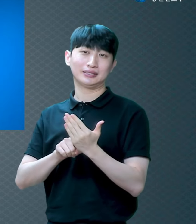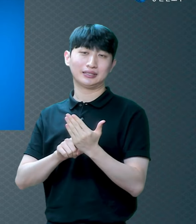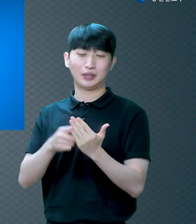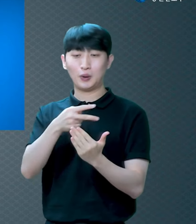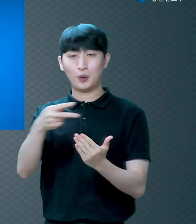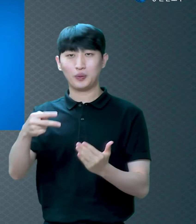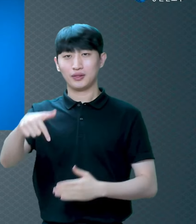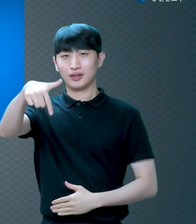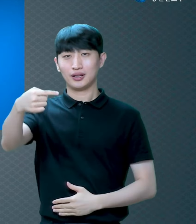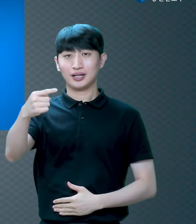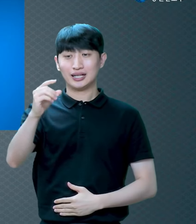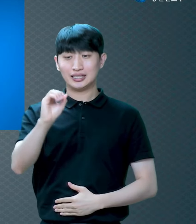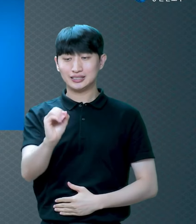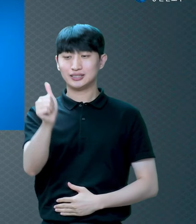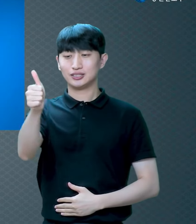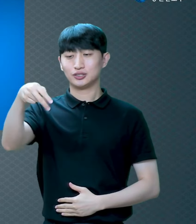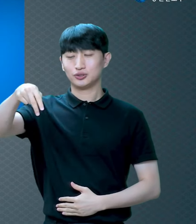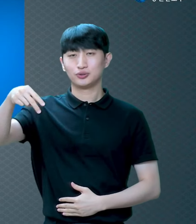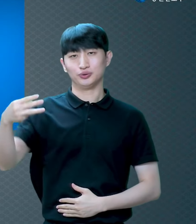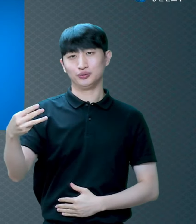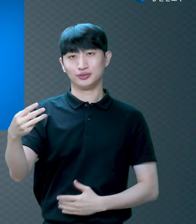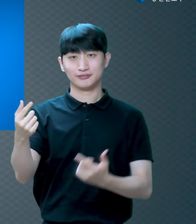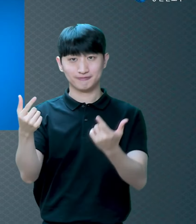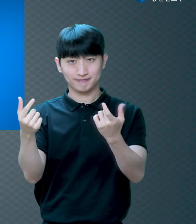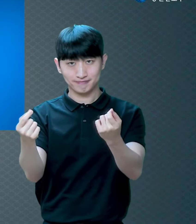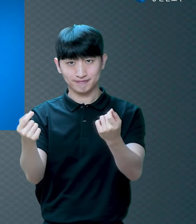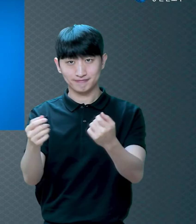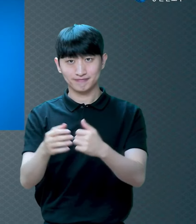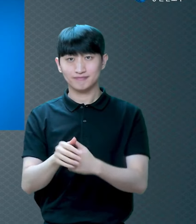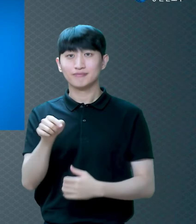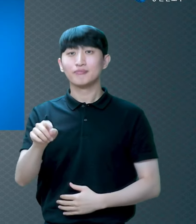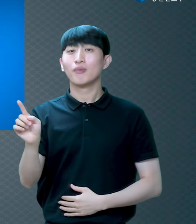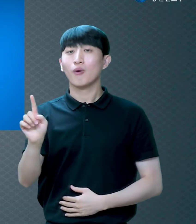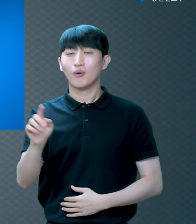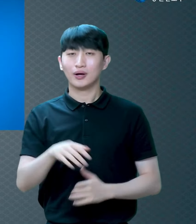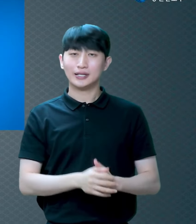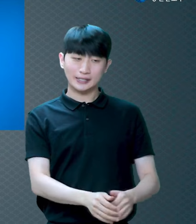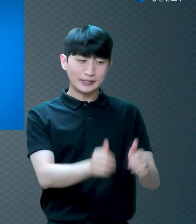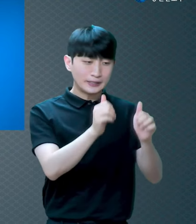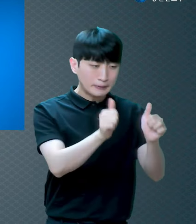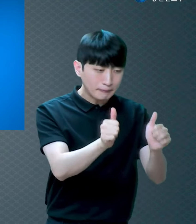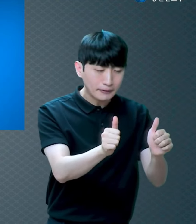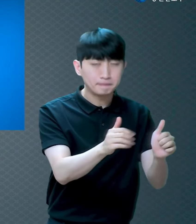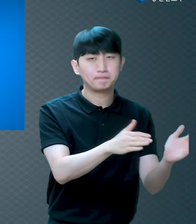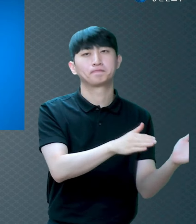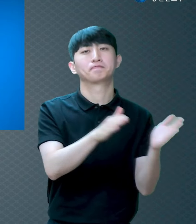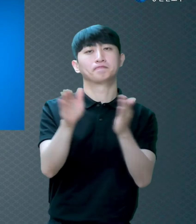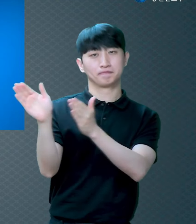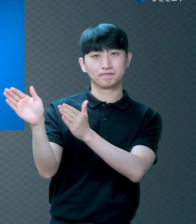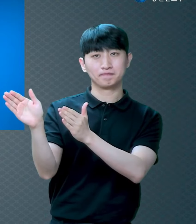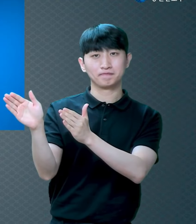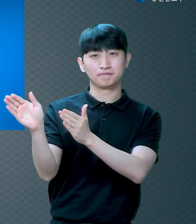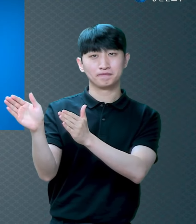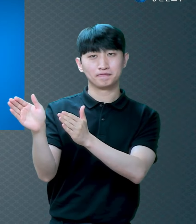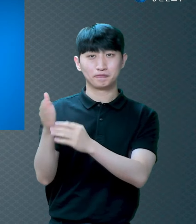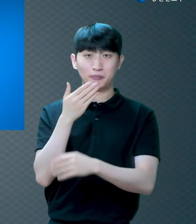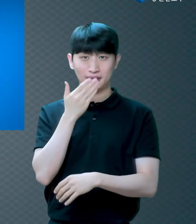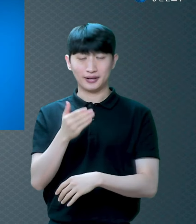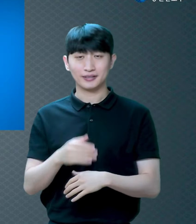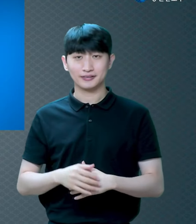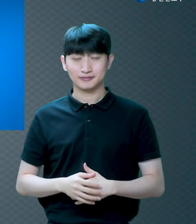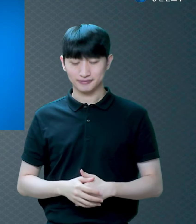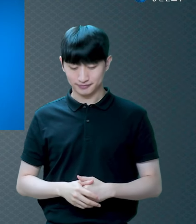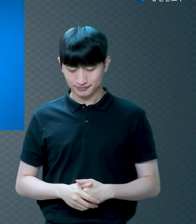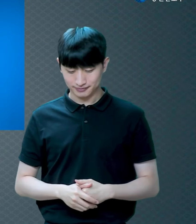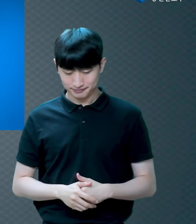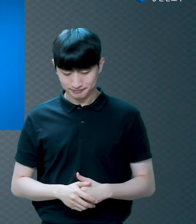겁니다 극율은 심판을 이기고 자랑한다 결국에 여기 잘